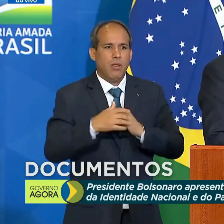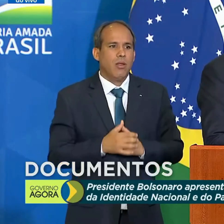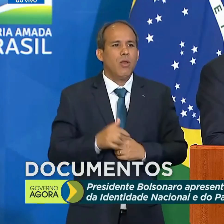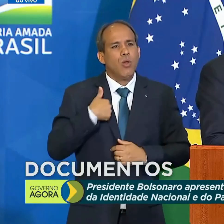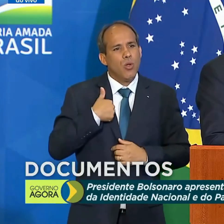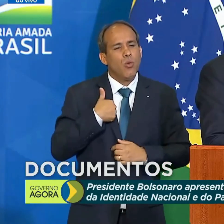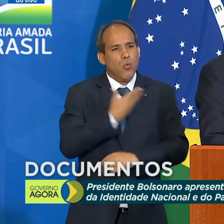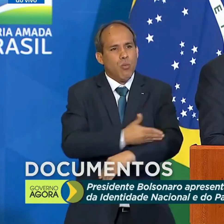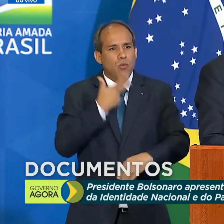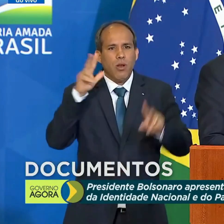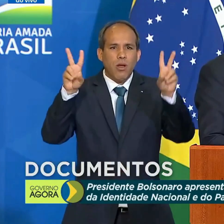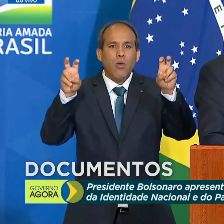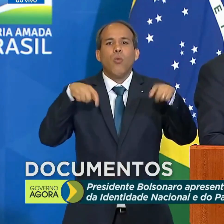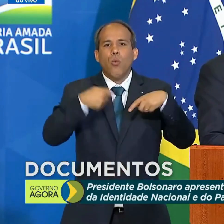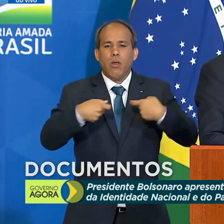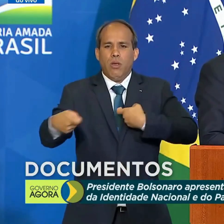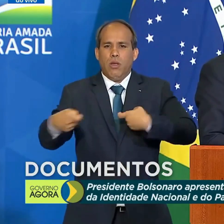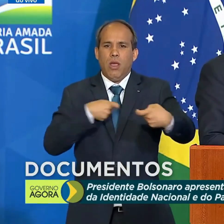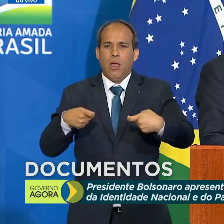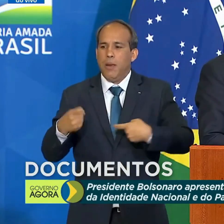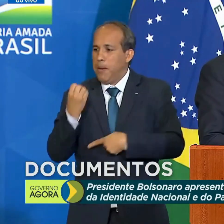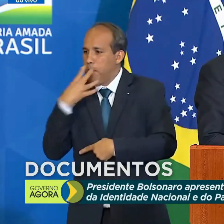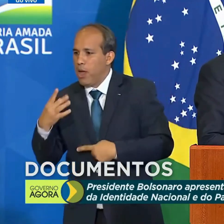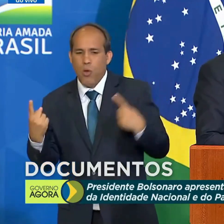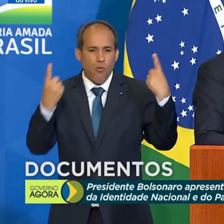eu costumo chamar da grande batalha do bem contra o mal.